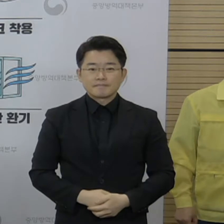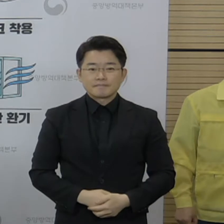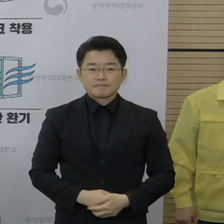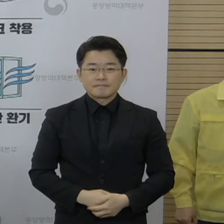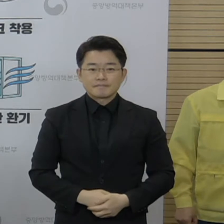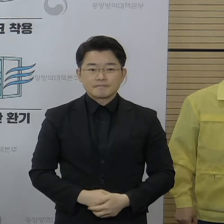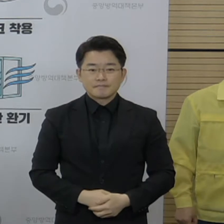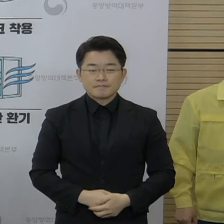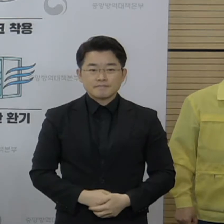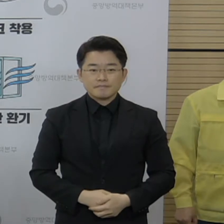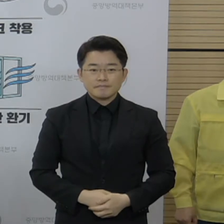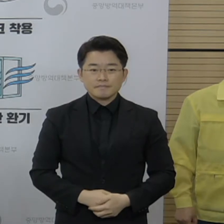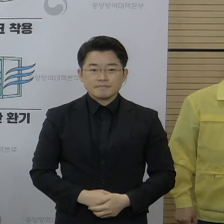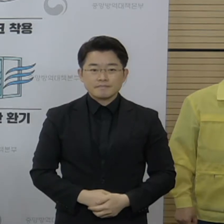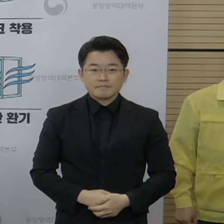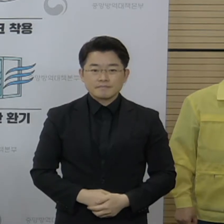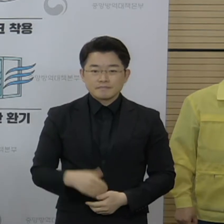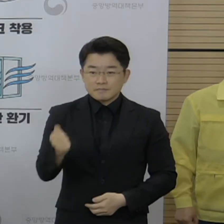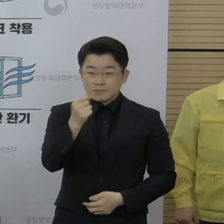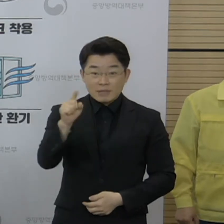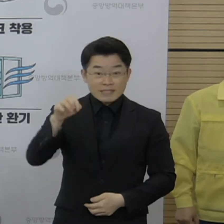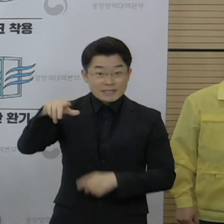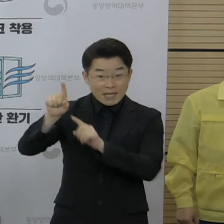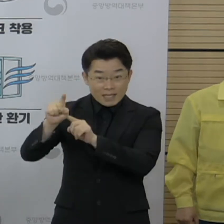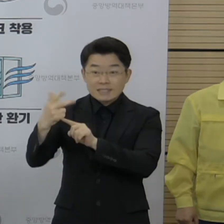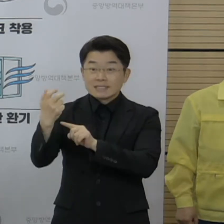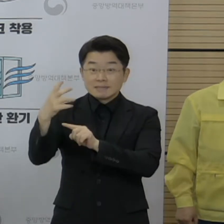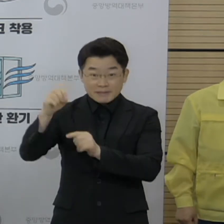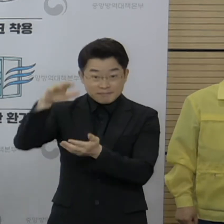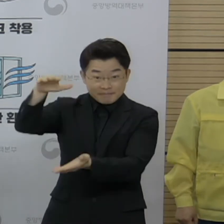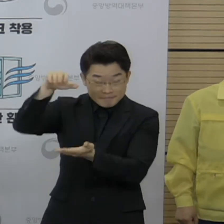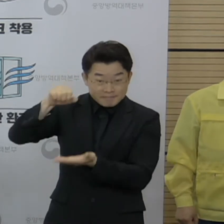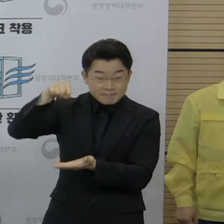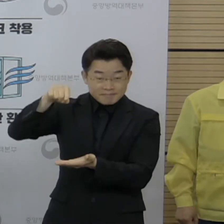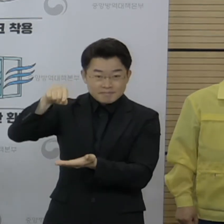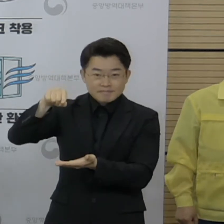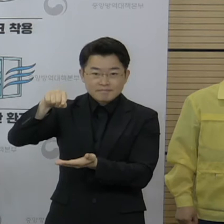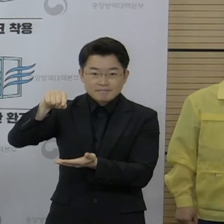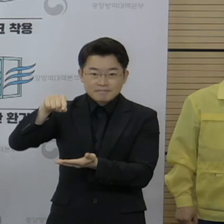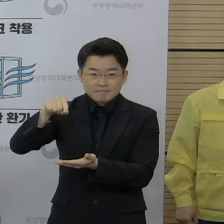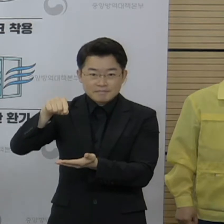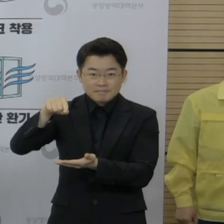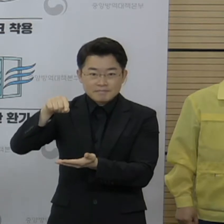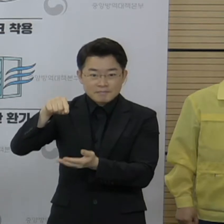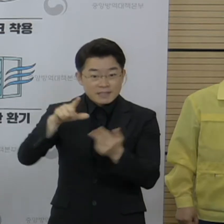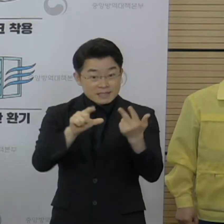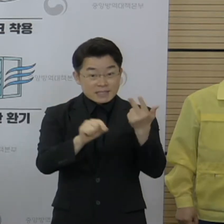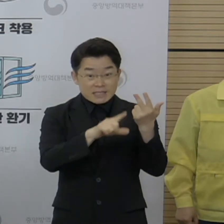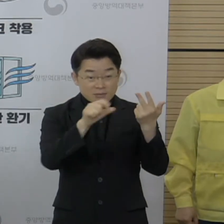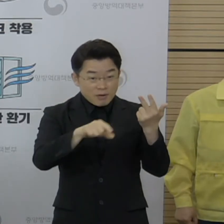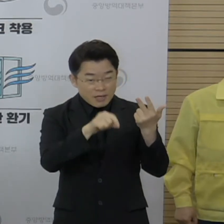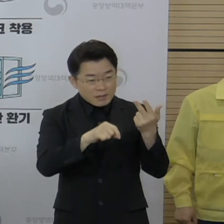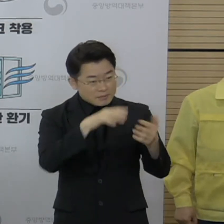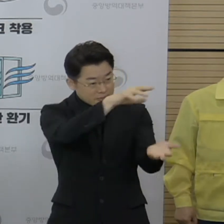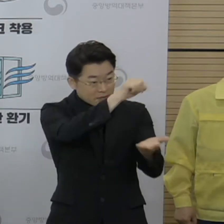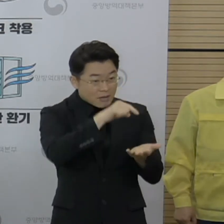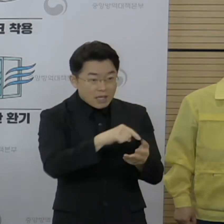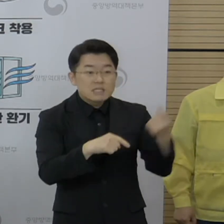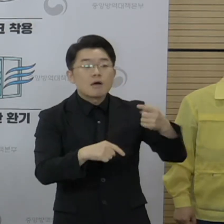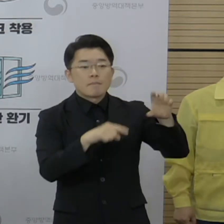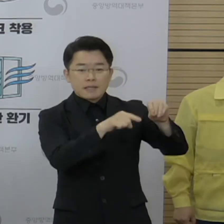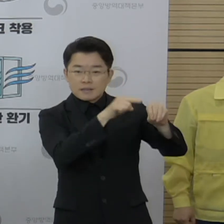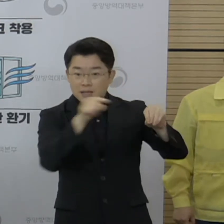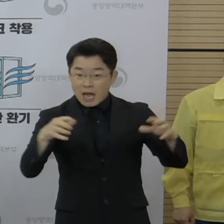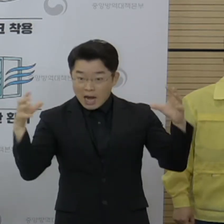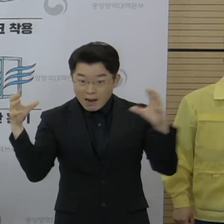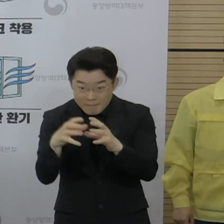이번에 공급되는 화이자 백신 70만 회분은 7월에 공급될 예정인 백신 1천만 회분과 함께